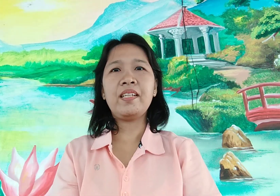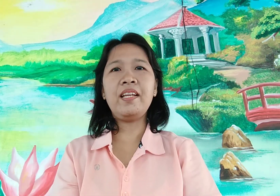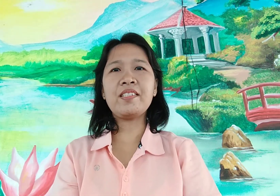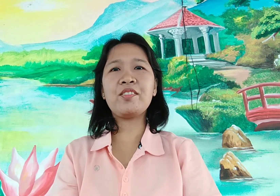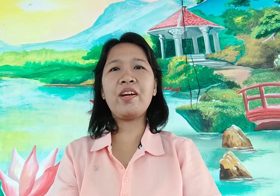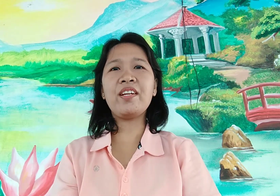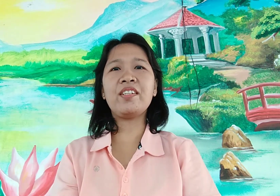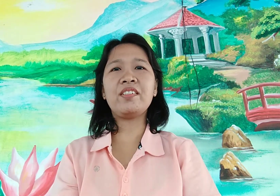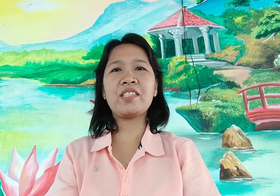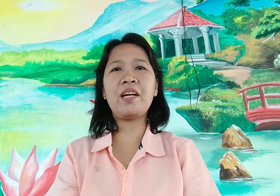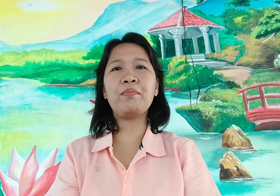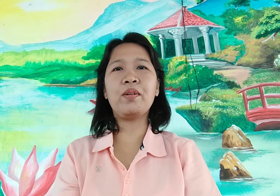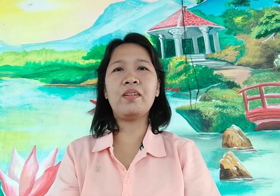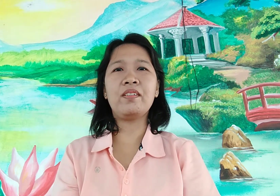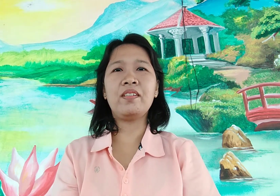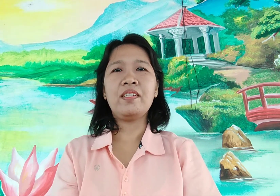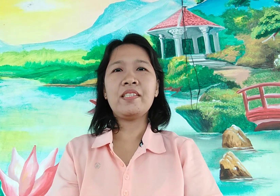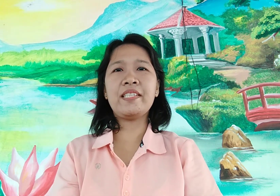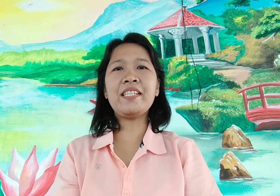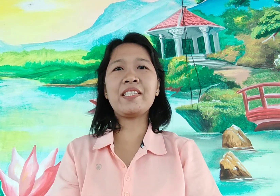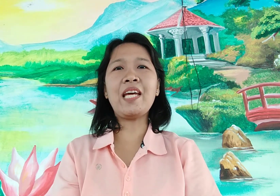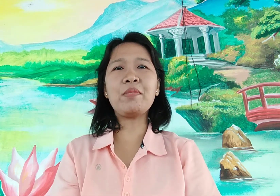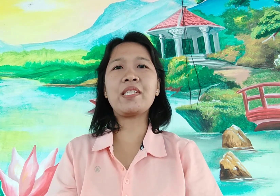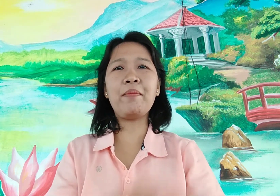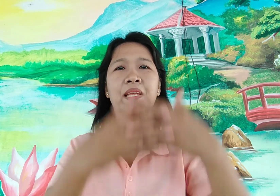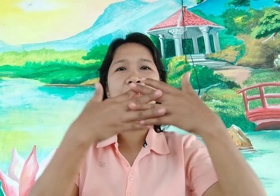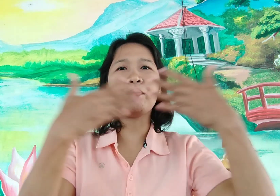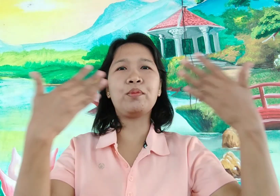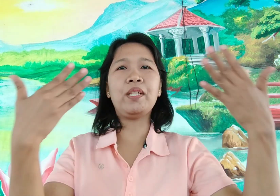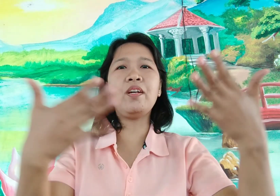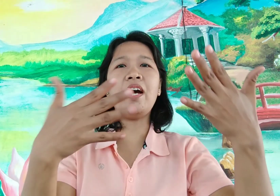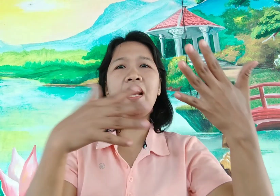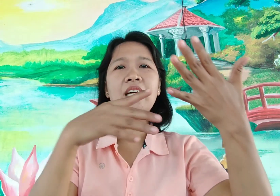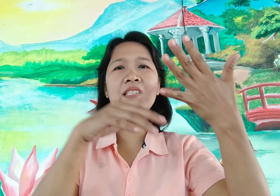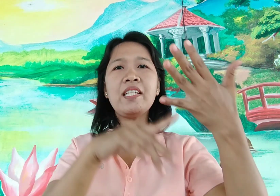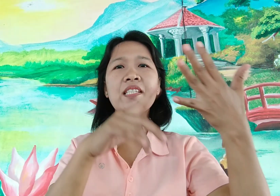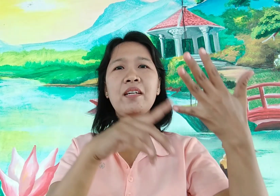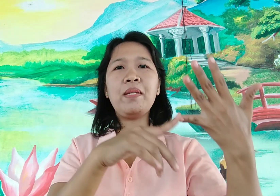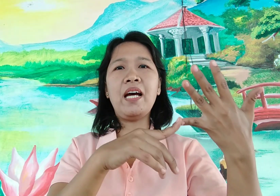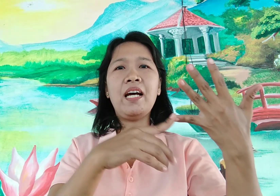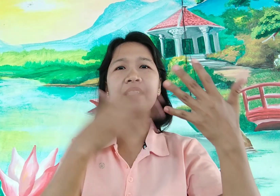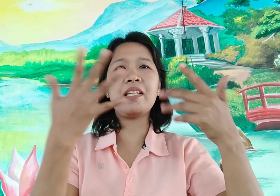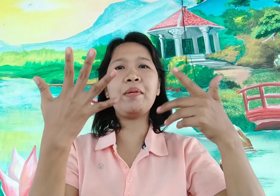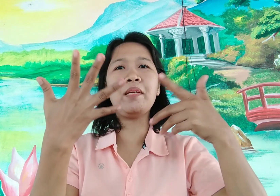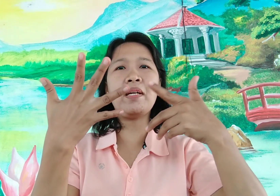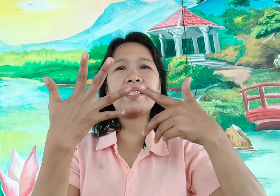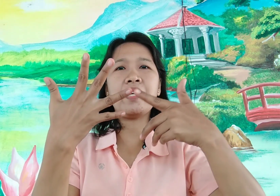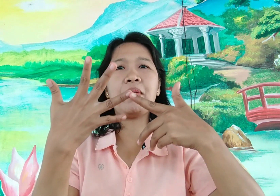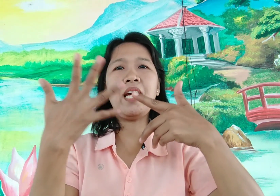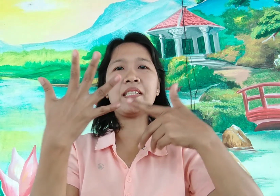let's try another example 6 times 7 so ito ang 6 sa kabila at 7 naman sa kabila